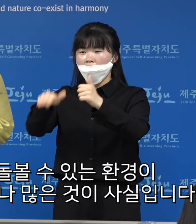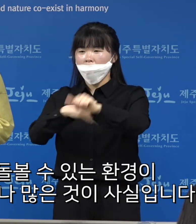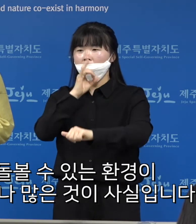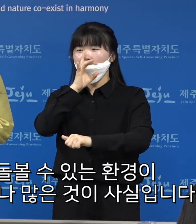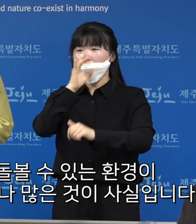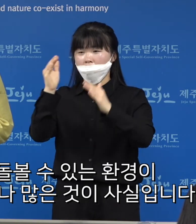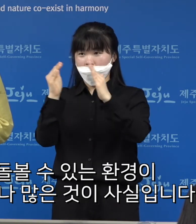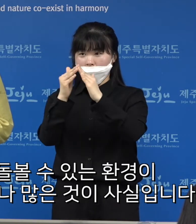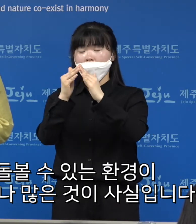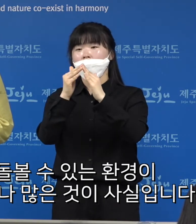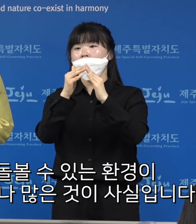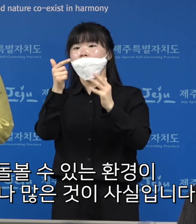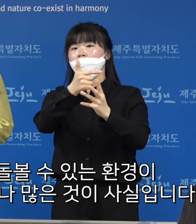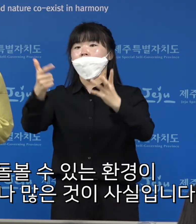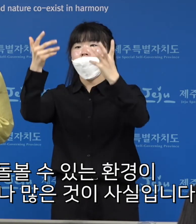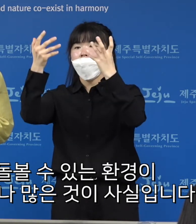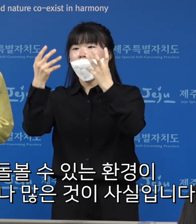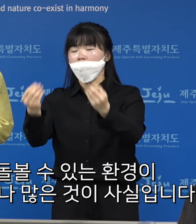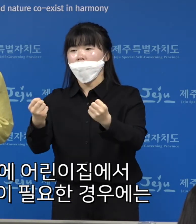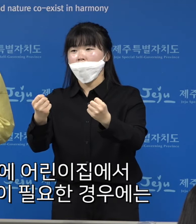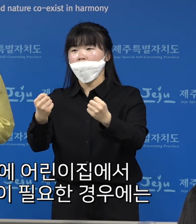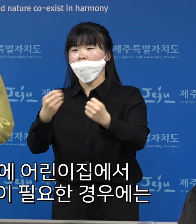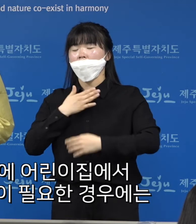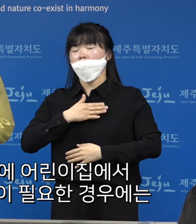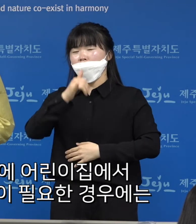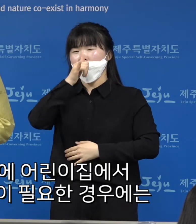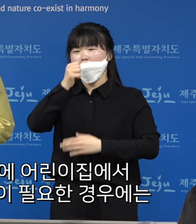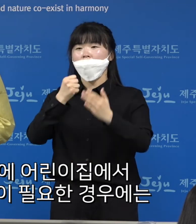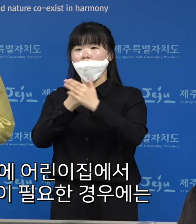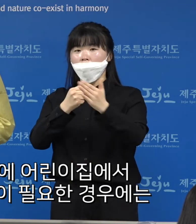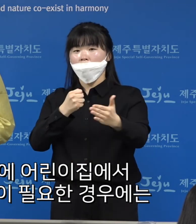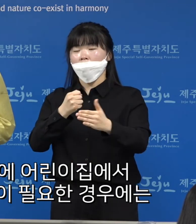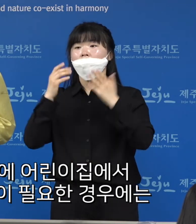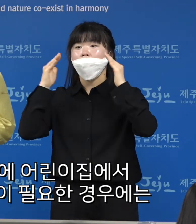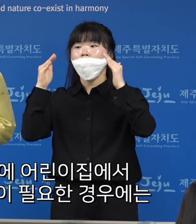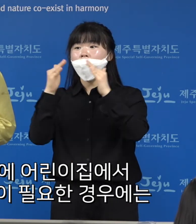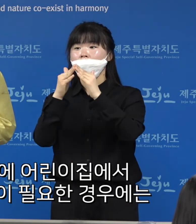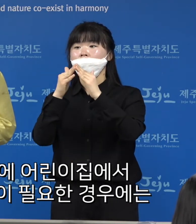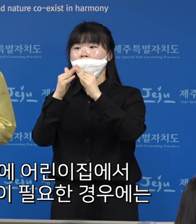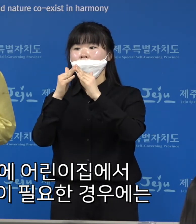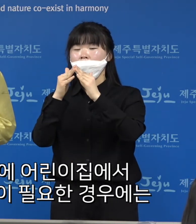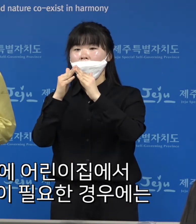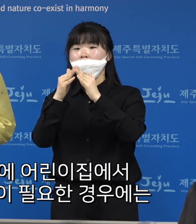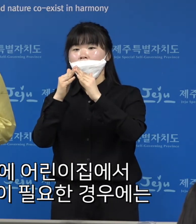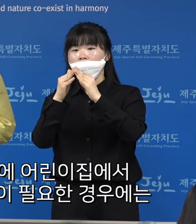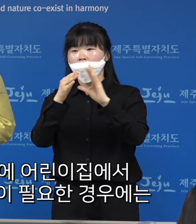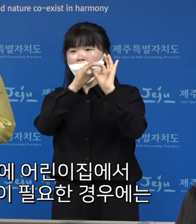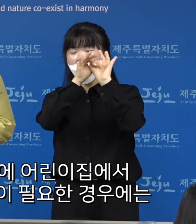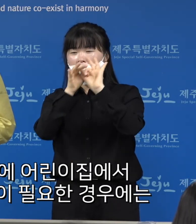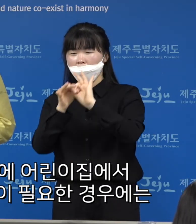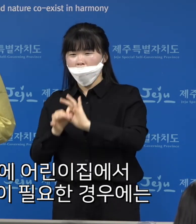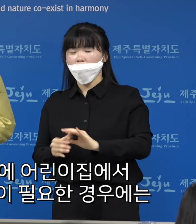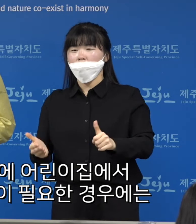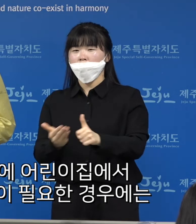가정이 너무나 많은 것이 사실입니다. 그렇기 때문에 어린이집에서 계속적인